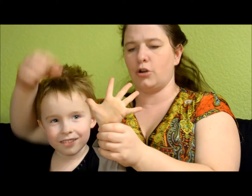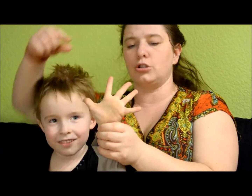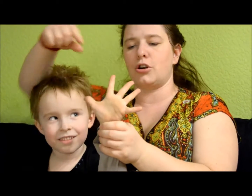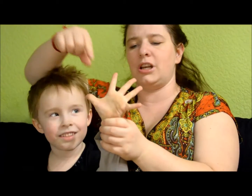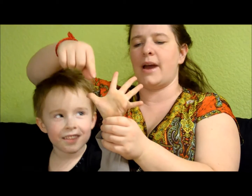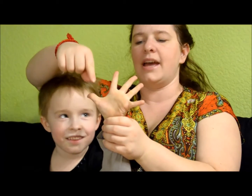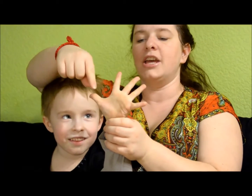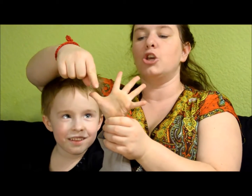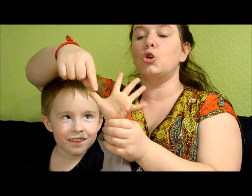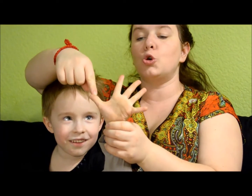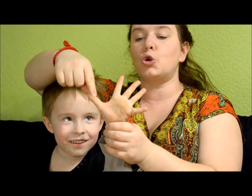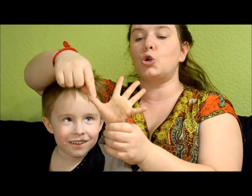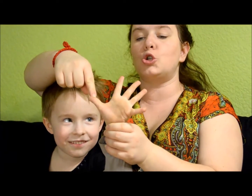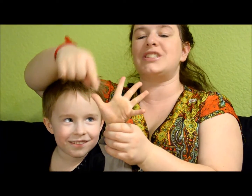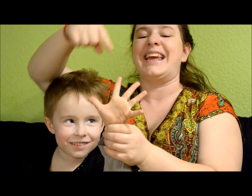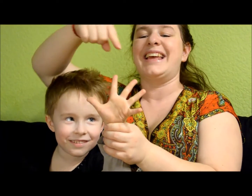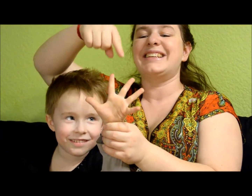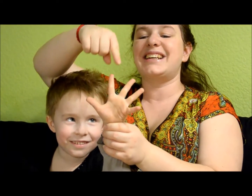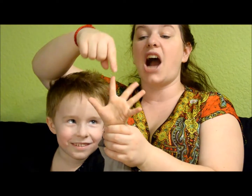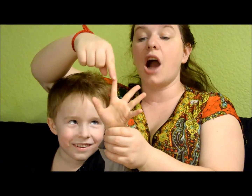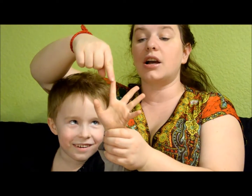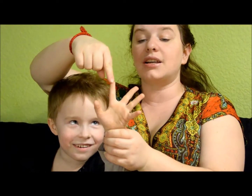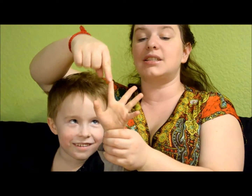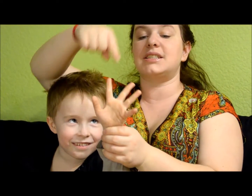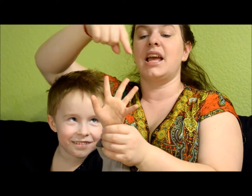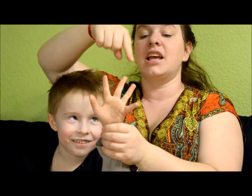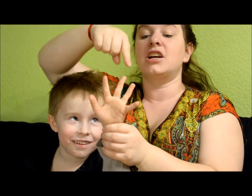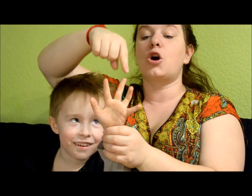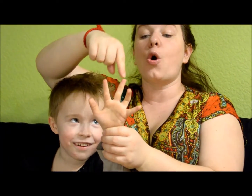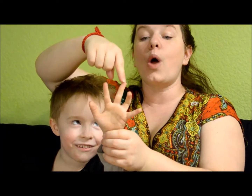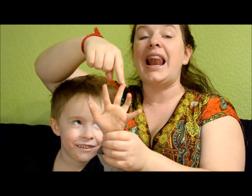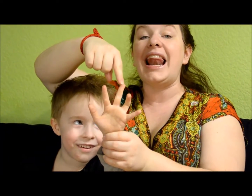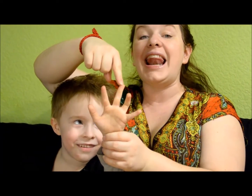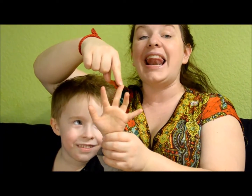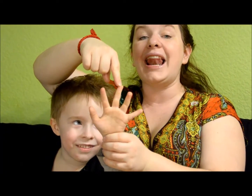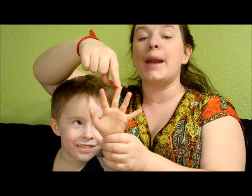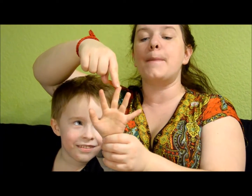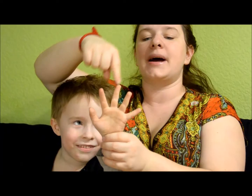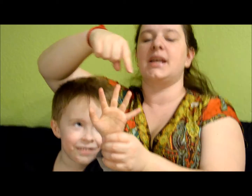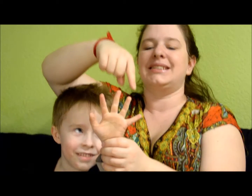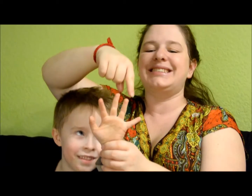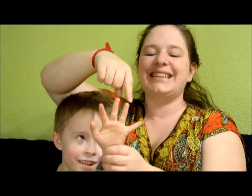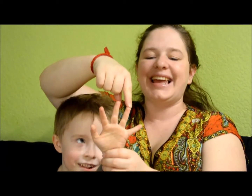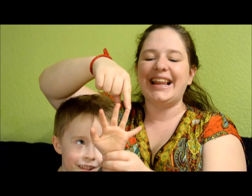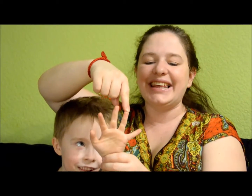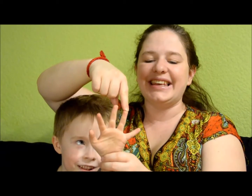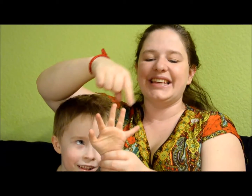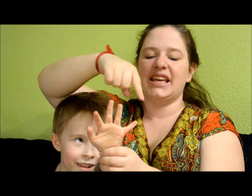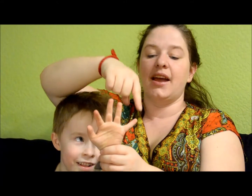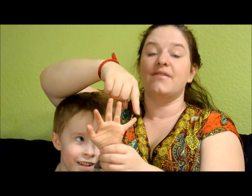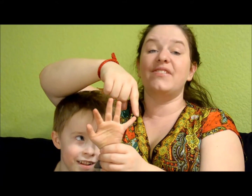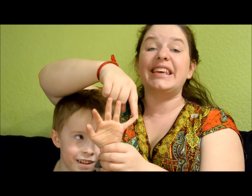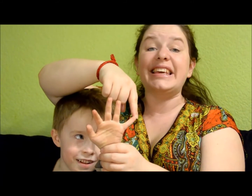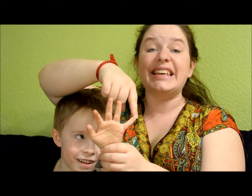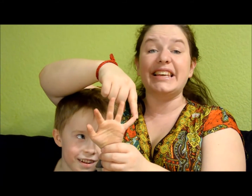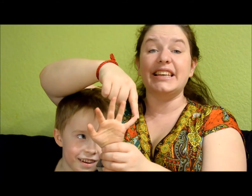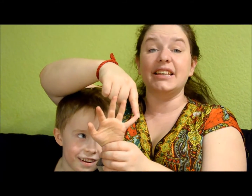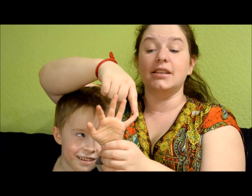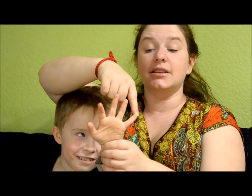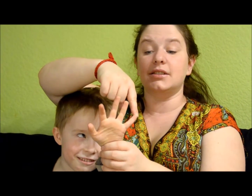Kontrollime! Üks! Kaks! Kolm! Neli! Viis!